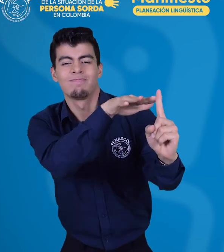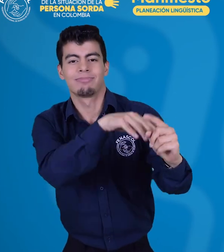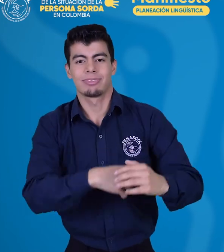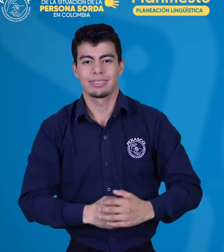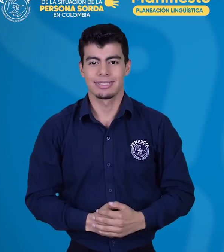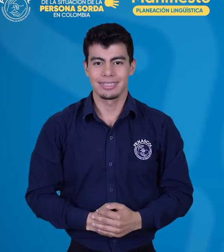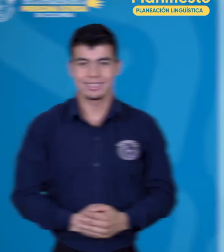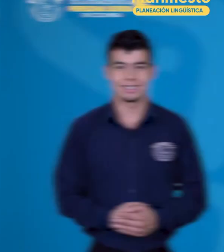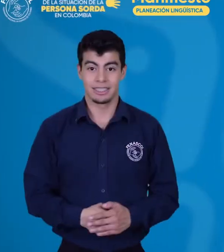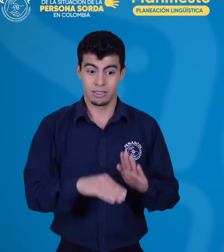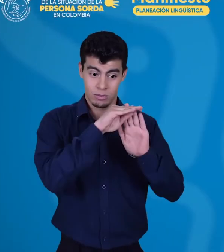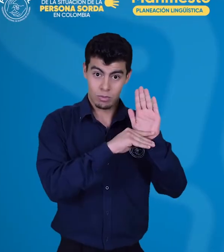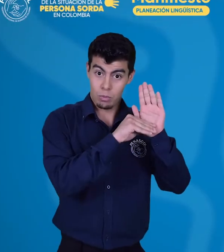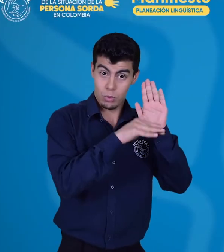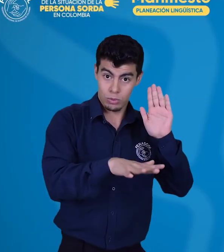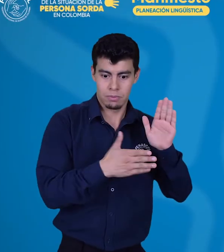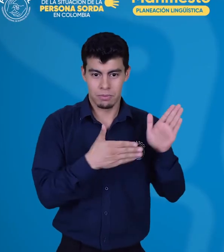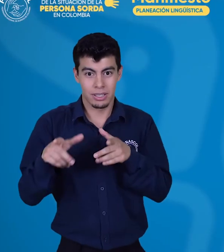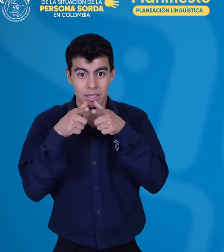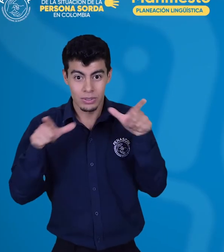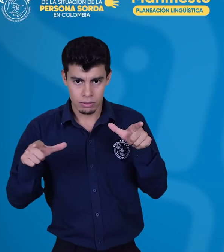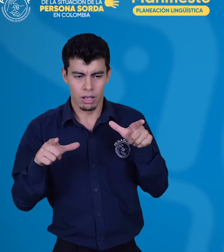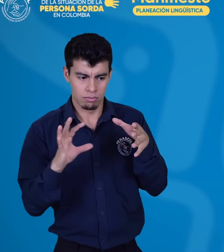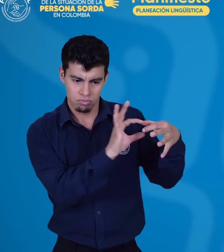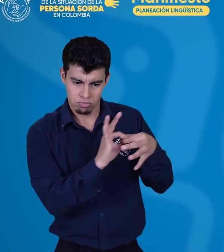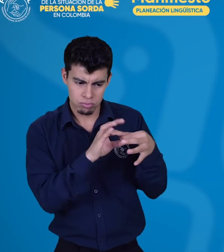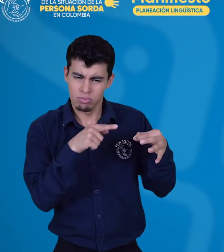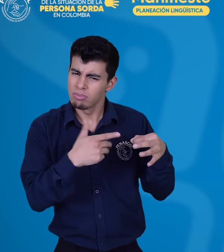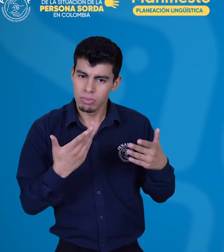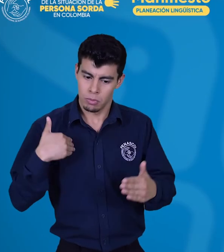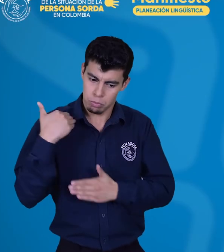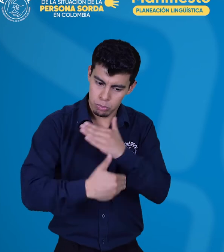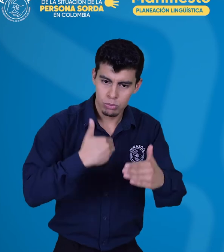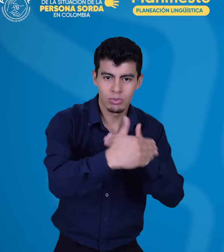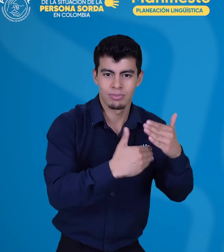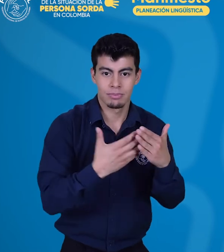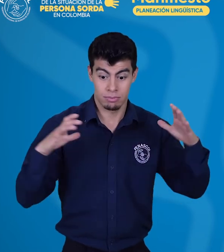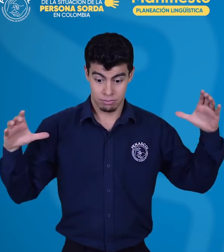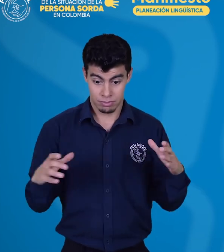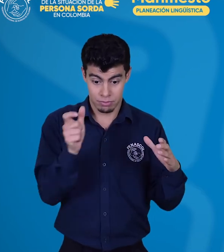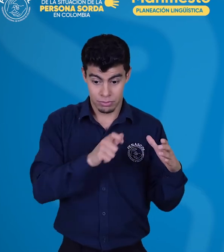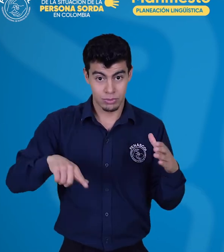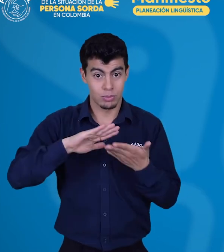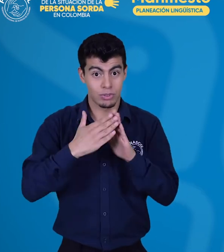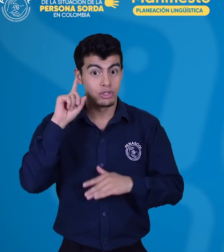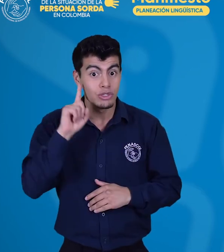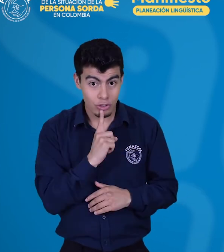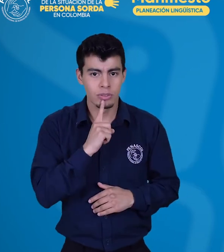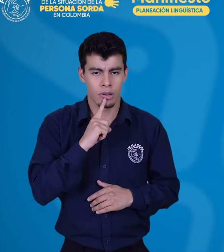La política y la planeación lingüística deben incorporar los procesos con las familias